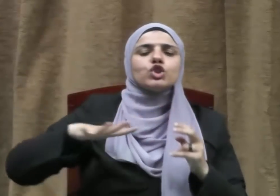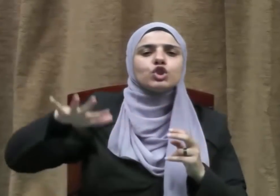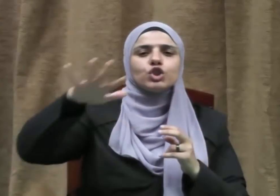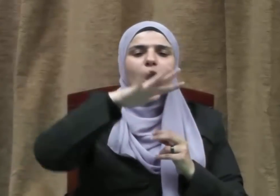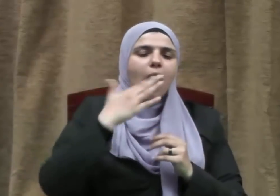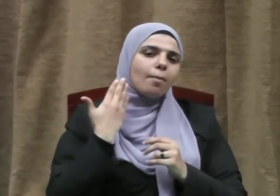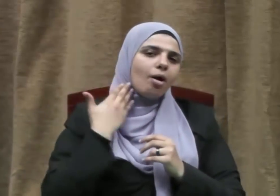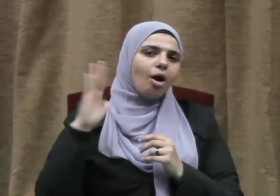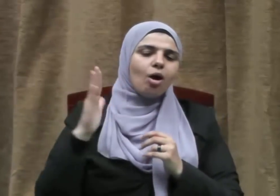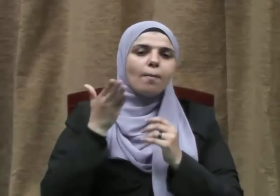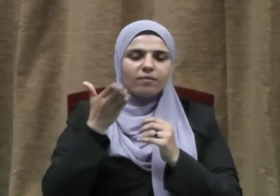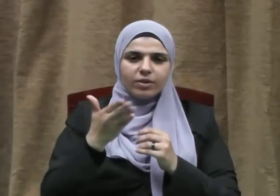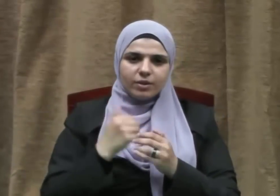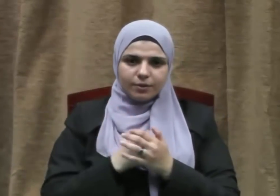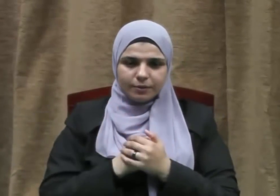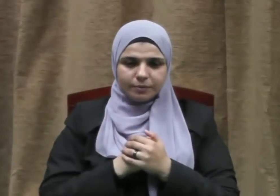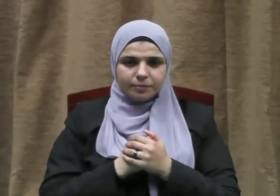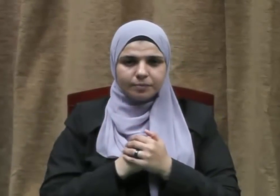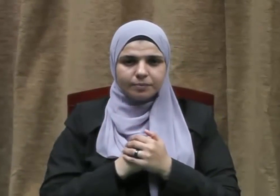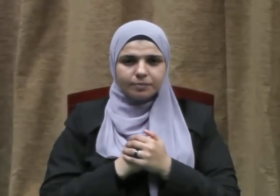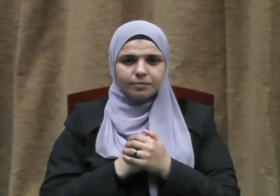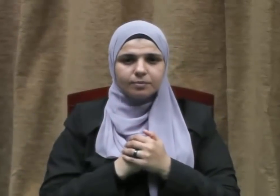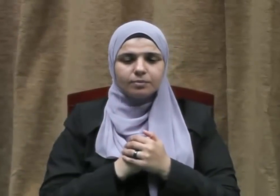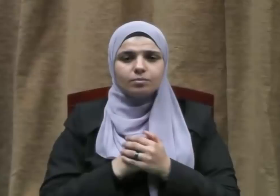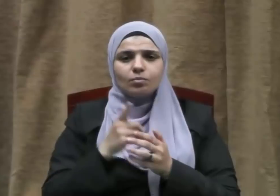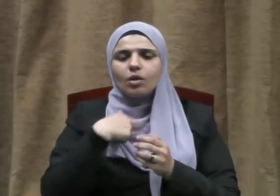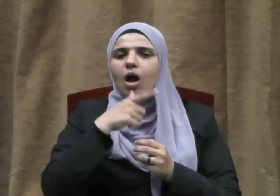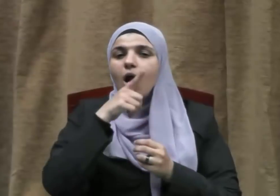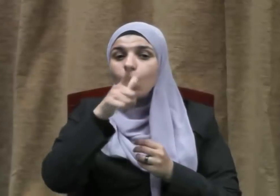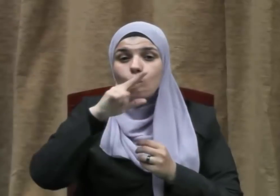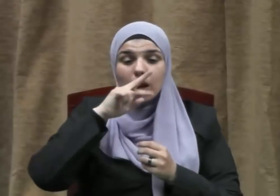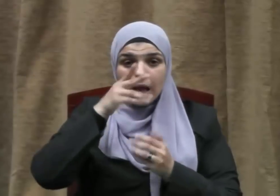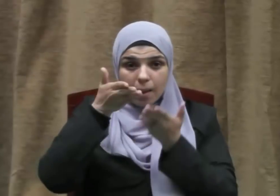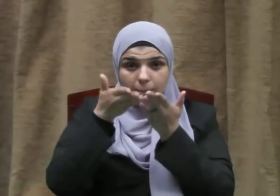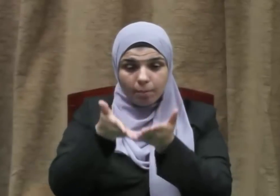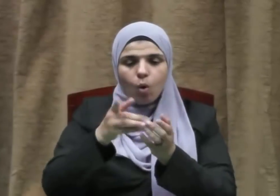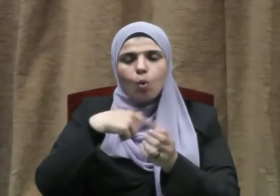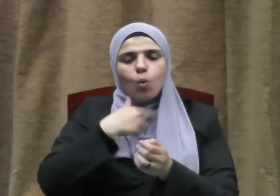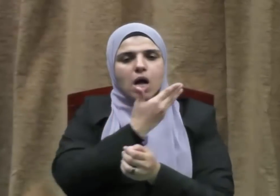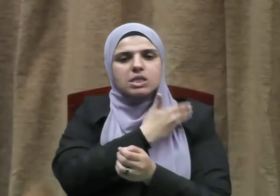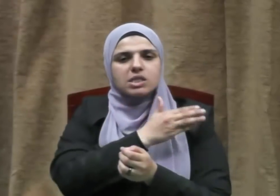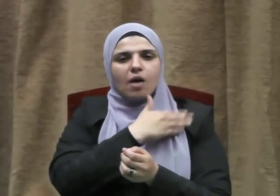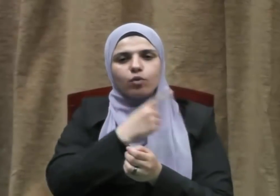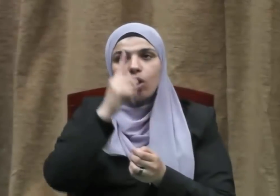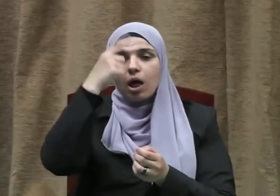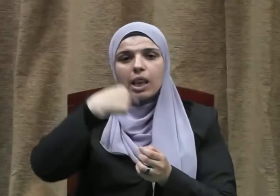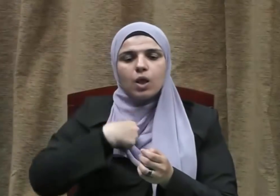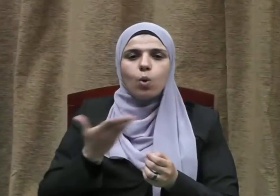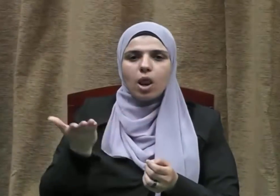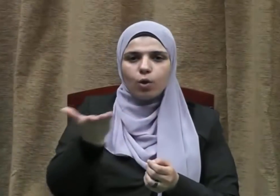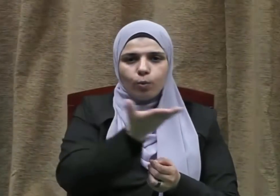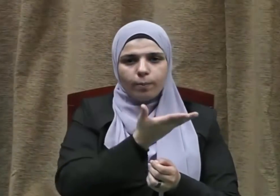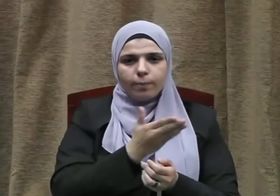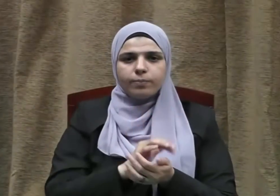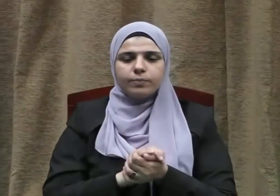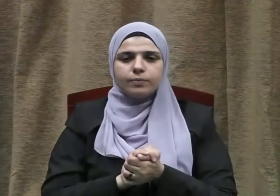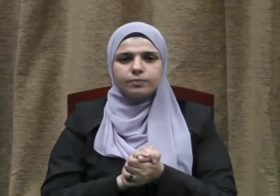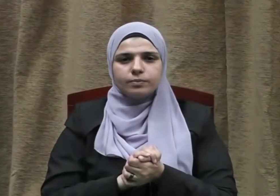الأمم والشعوب الراقية المتحضرة أقول قولي هذا وأستغفر الله